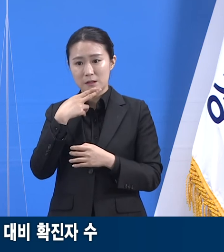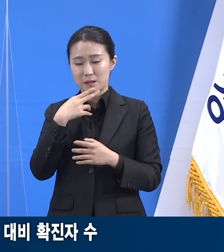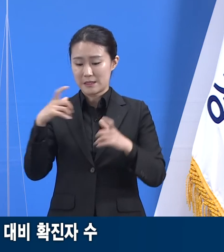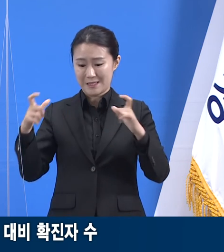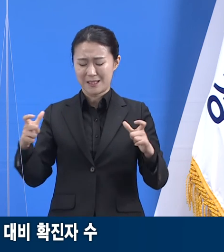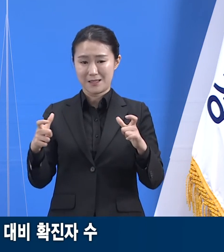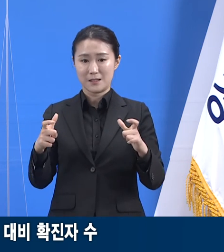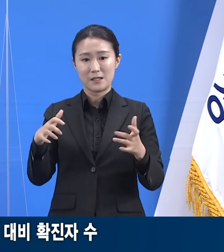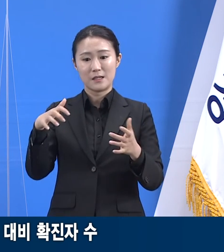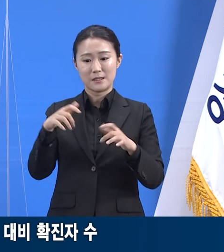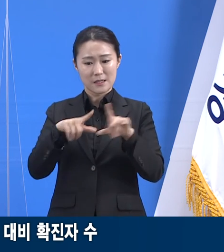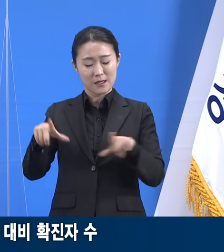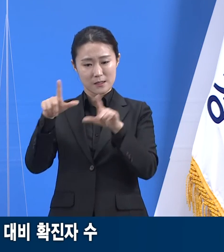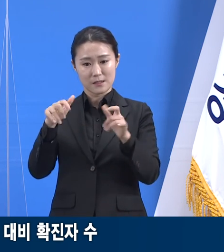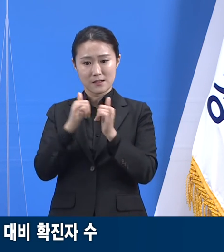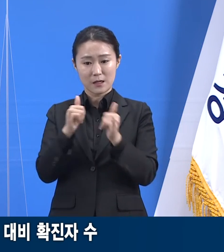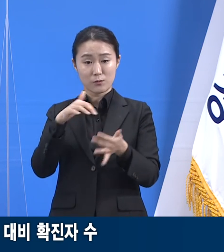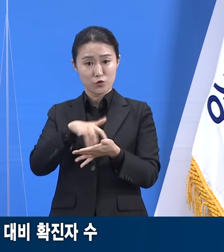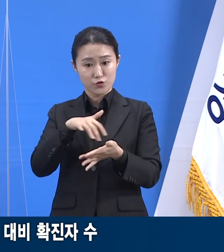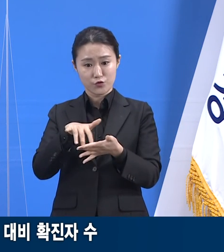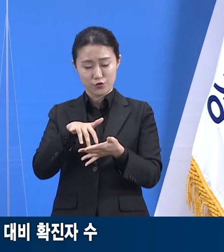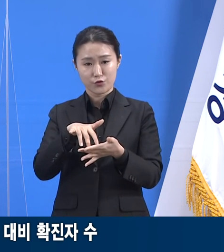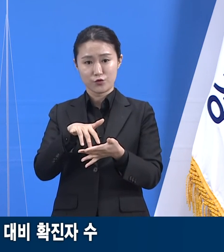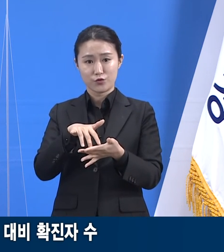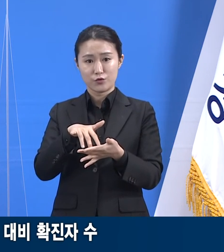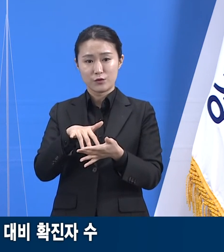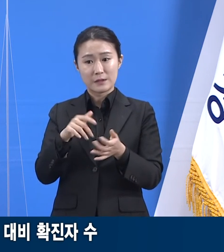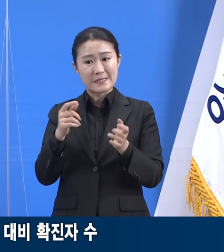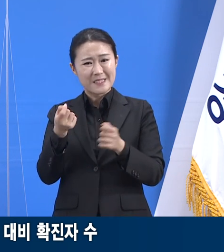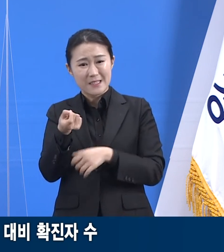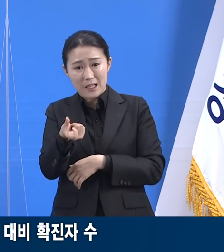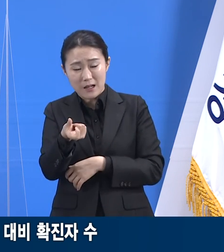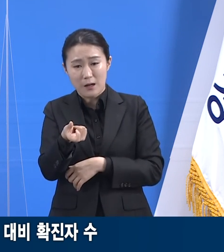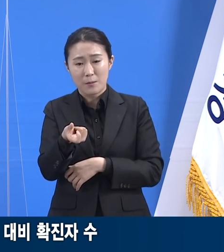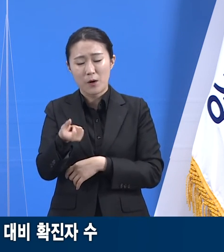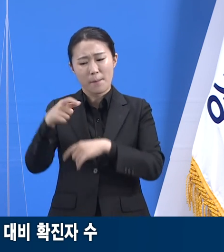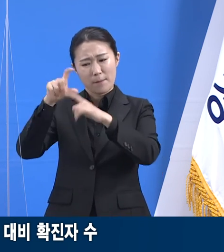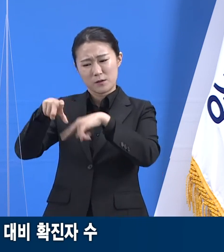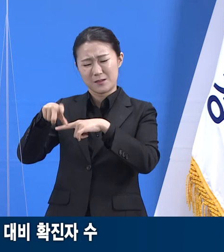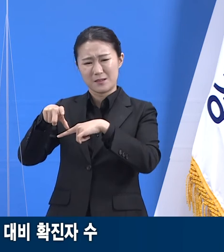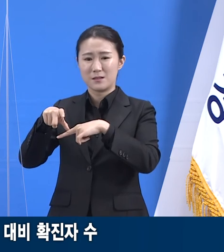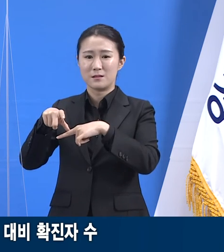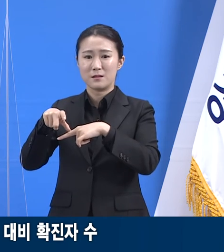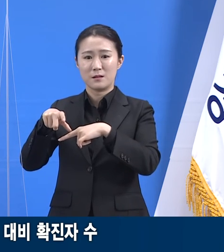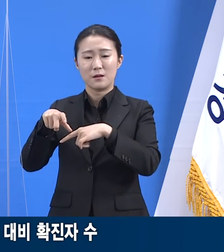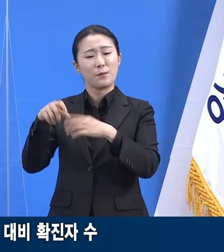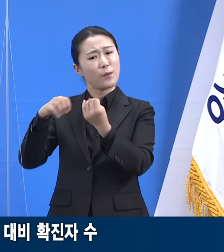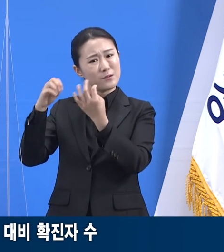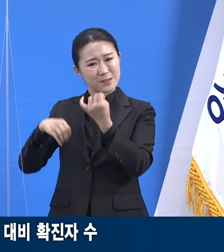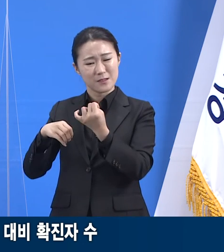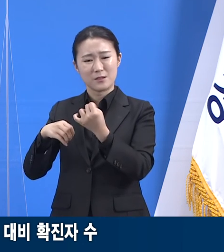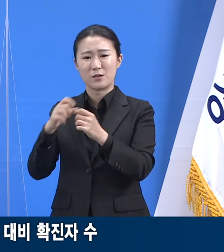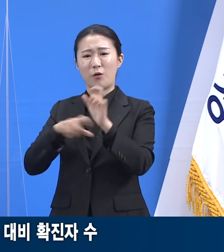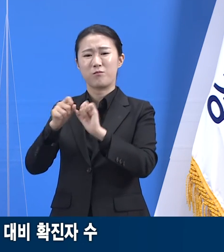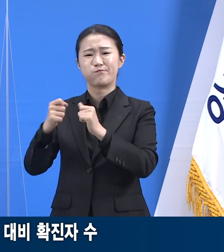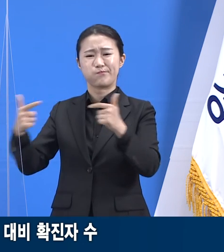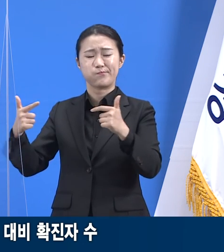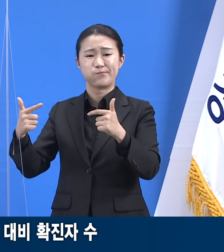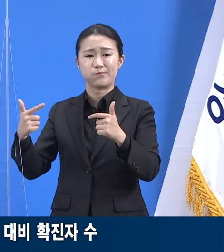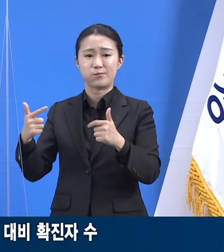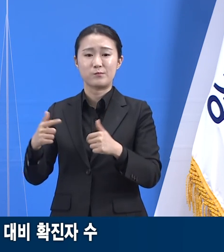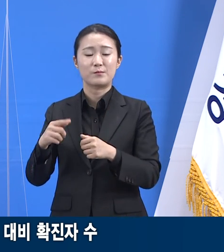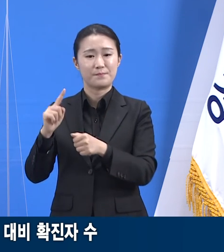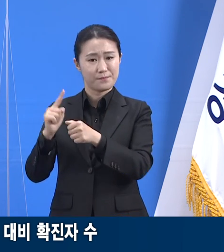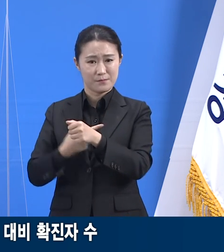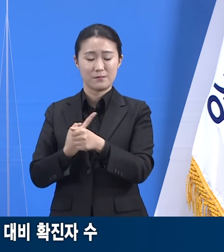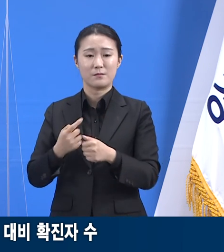집단 감염 클러스터만 발생해도 통계값이 크게 변합니다. 오늘 브리핑에서 설명드린 가평군과 여주시의 집단 감염